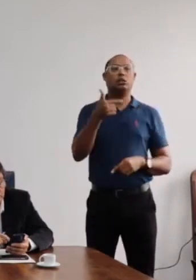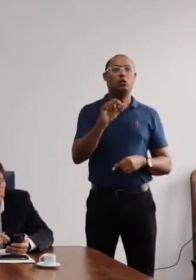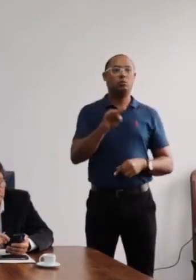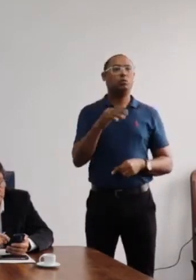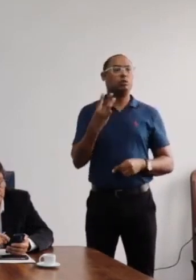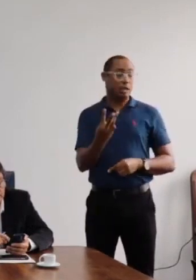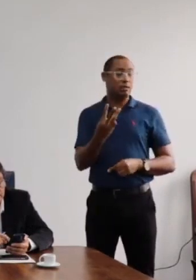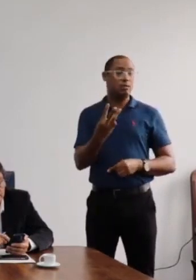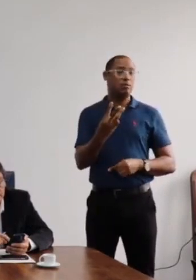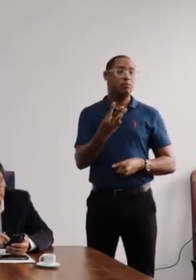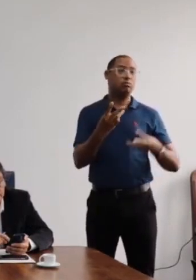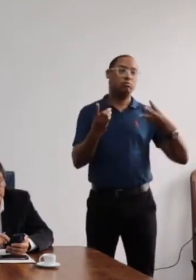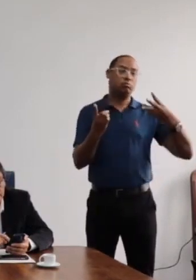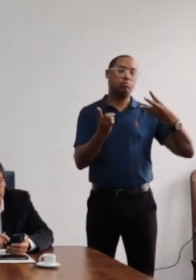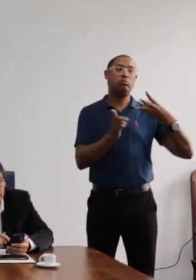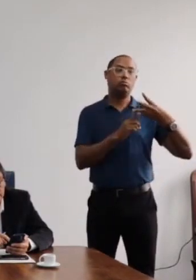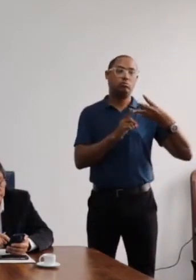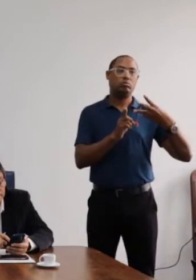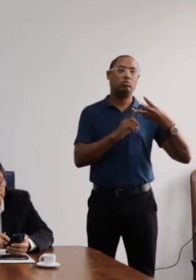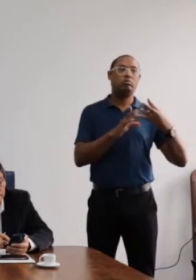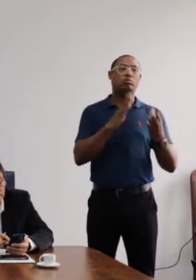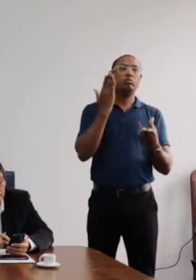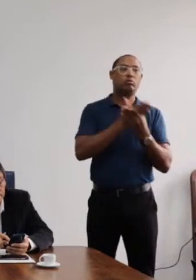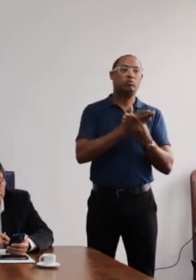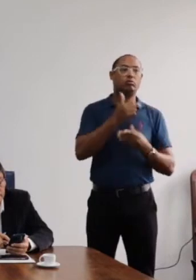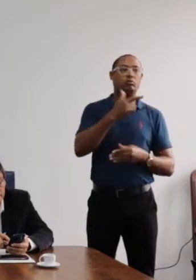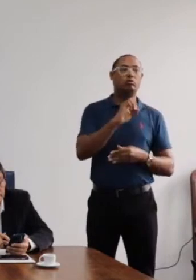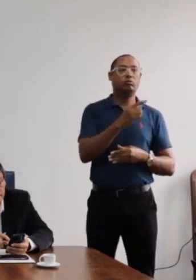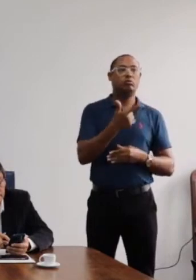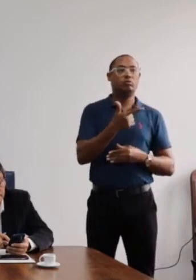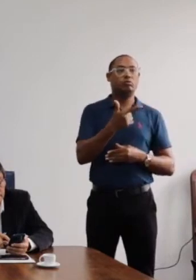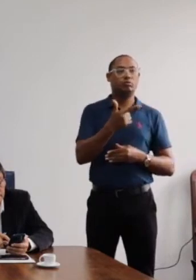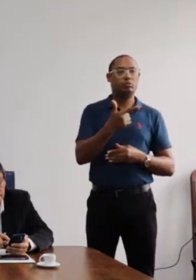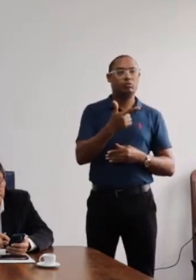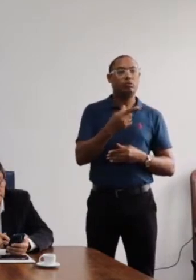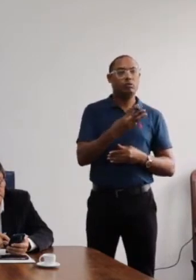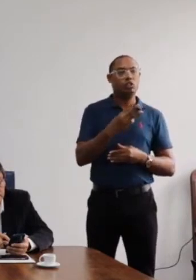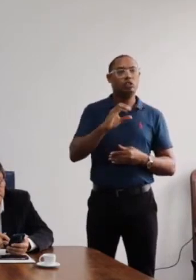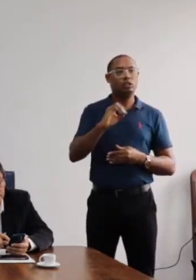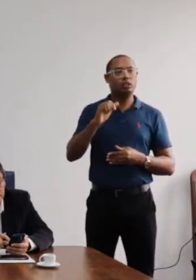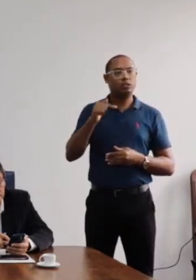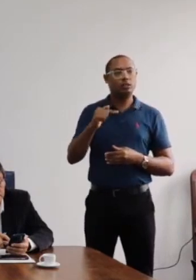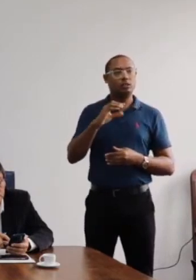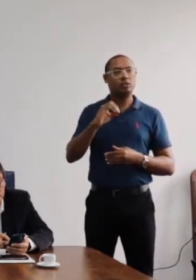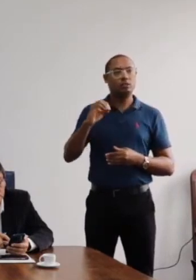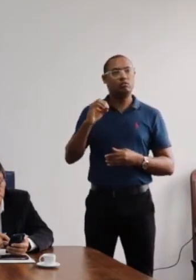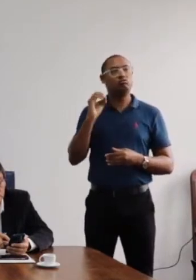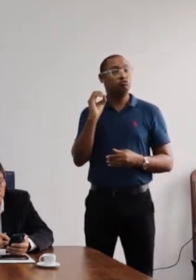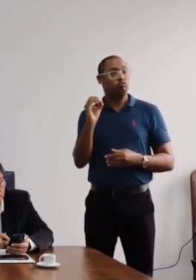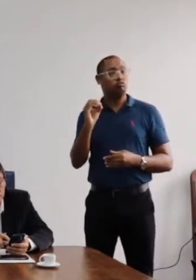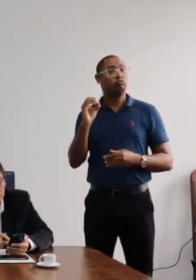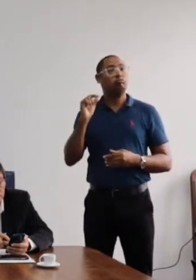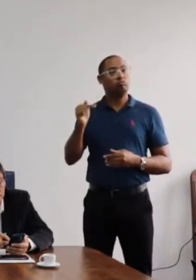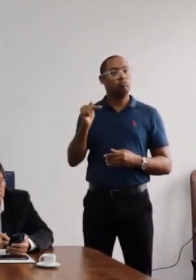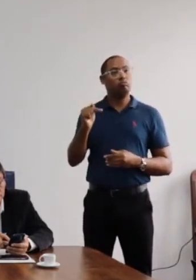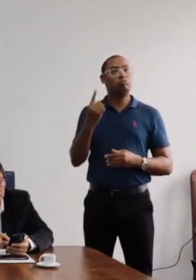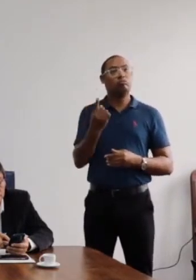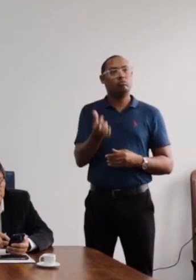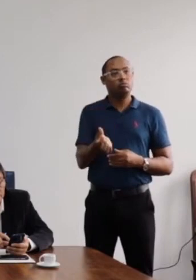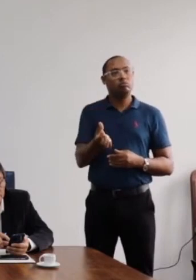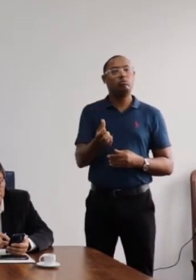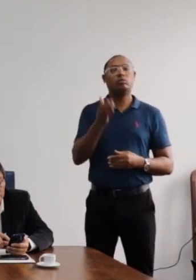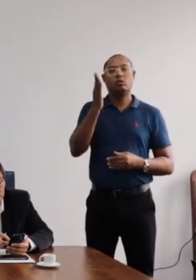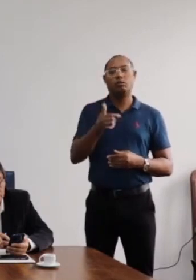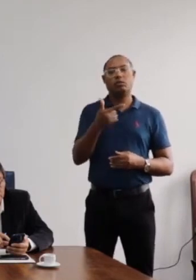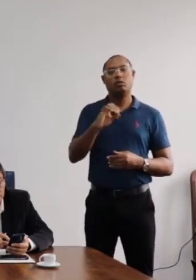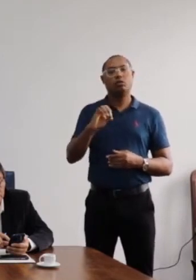três, processo número 23007-0000-0716